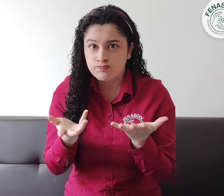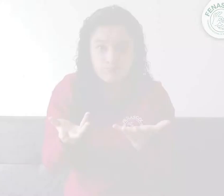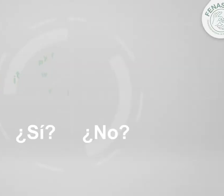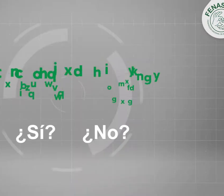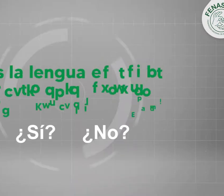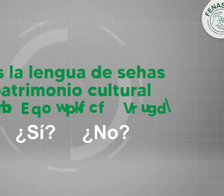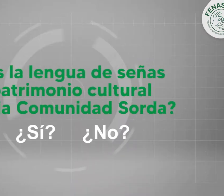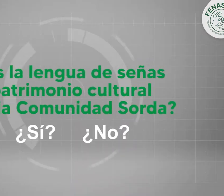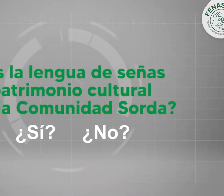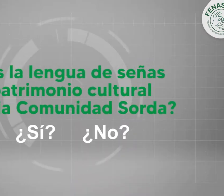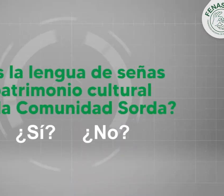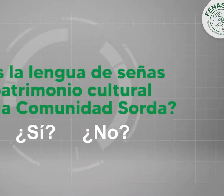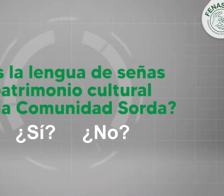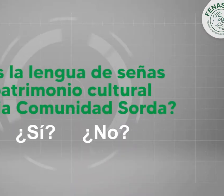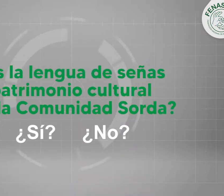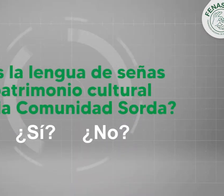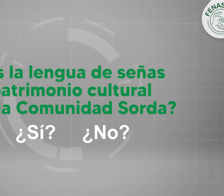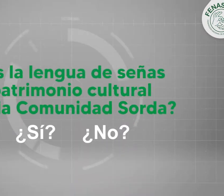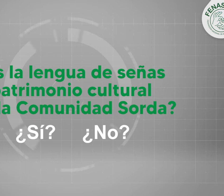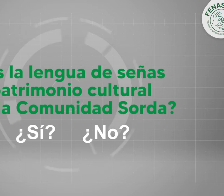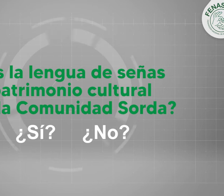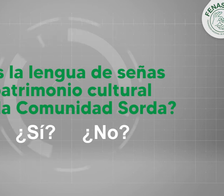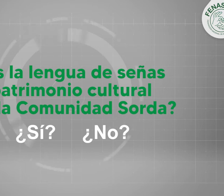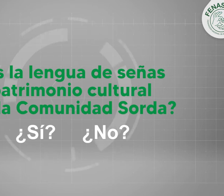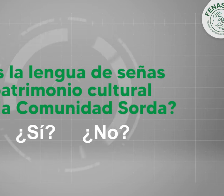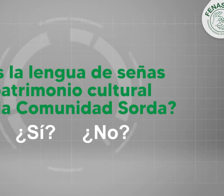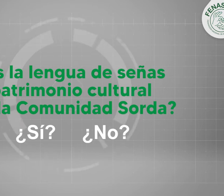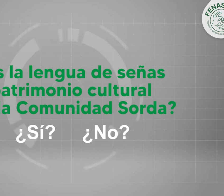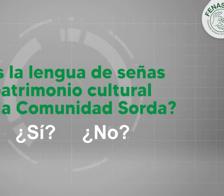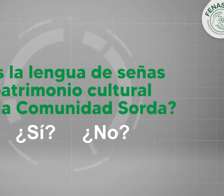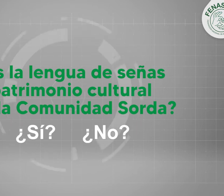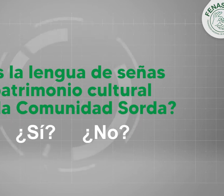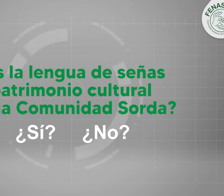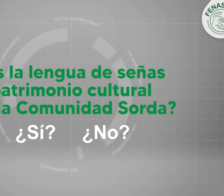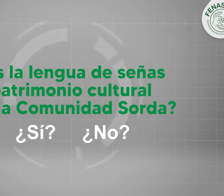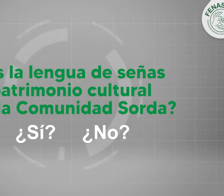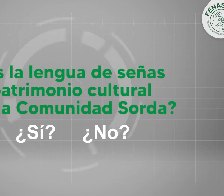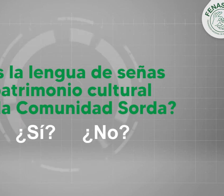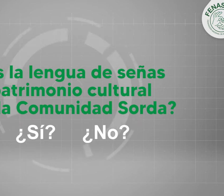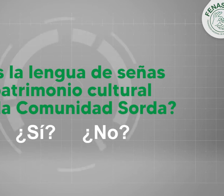¿Es la lengua de señas patrimonio cultural de la comunidad sorda? ¿Sí? ¿No?